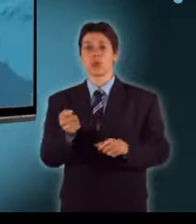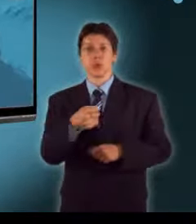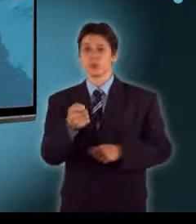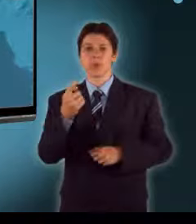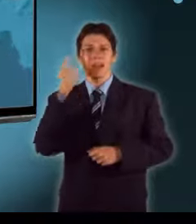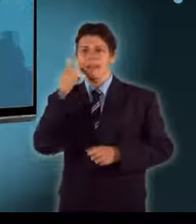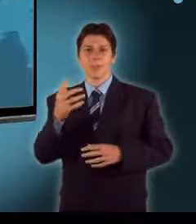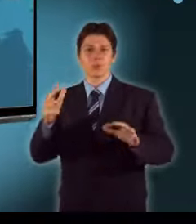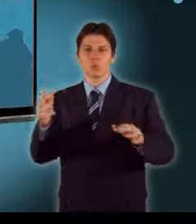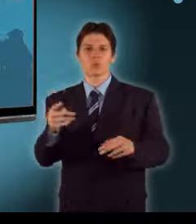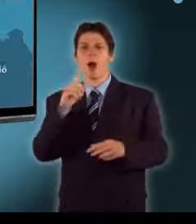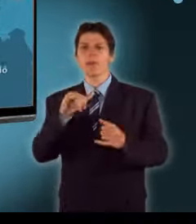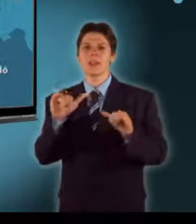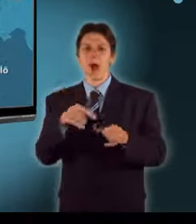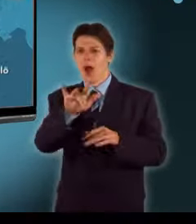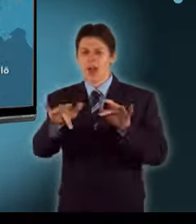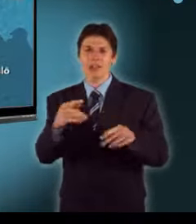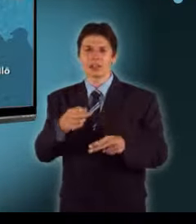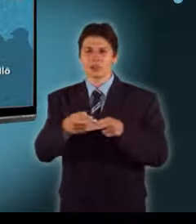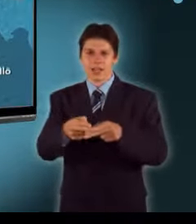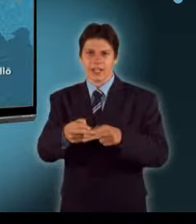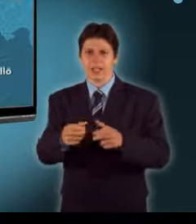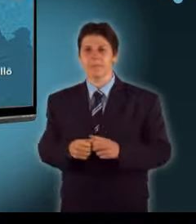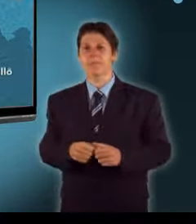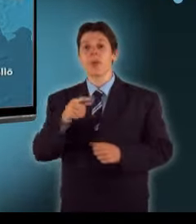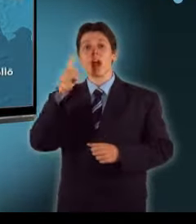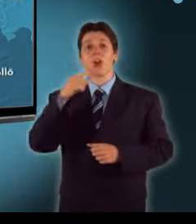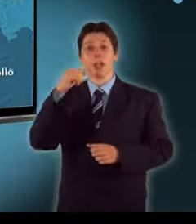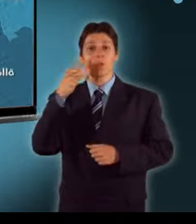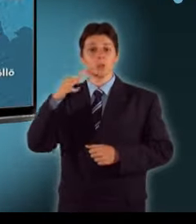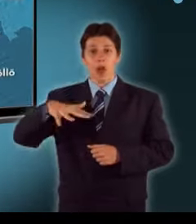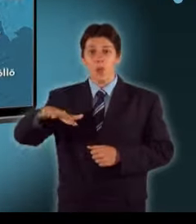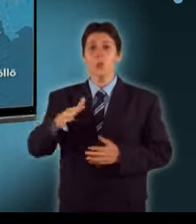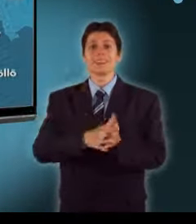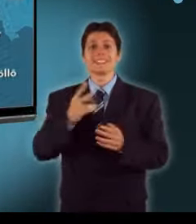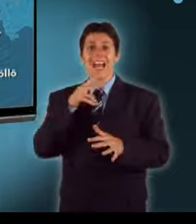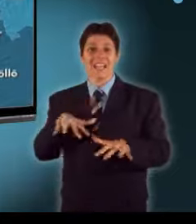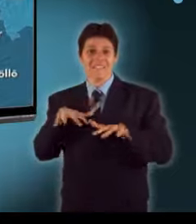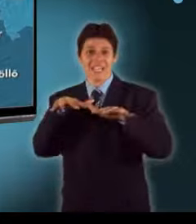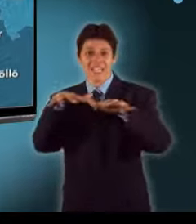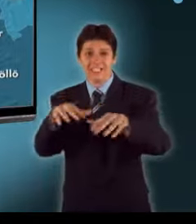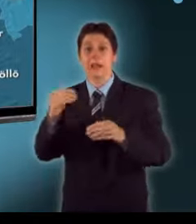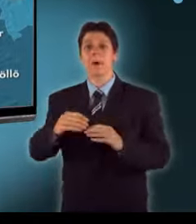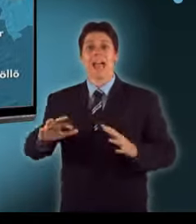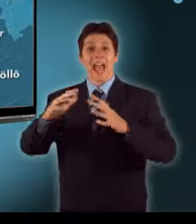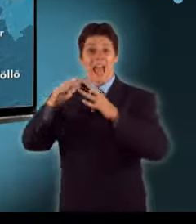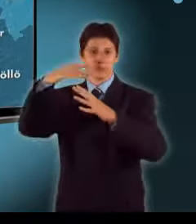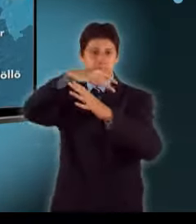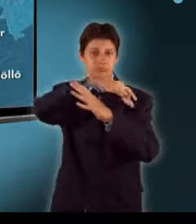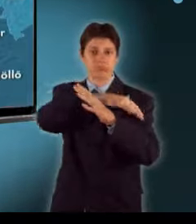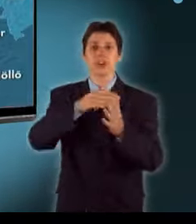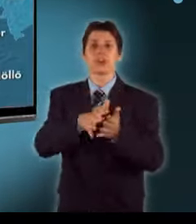károkat. Tahitótfalut pedig elöntötte a szennyvíz, miután a hegyről lezódoló iszapos törmelék eltömítette a